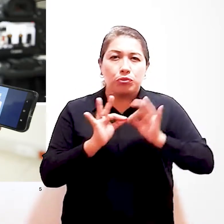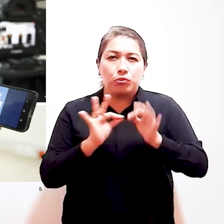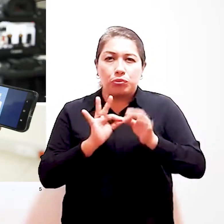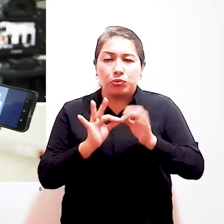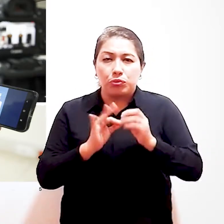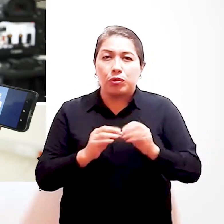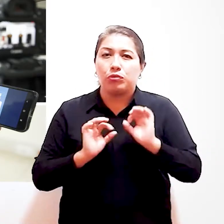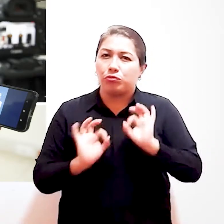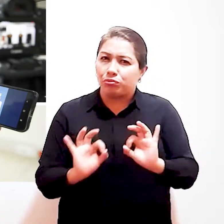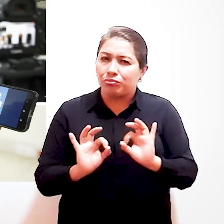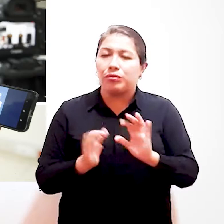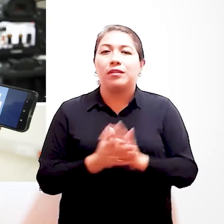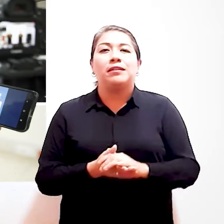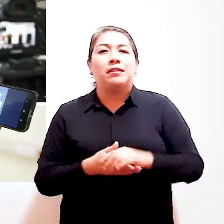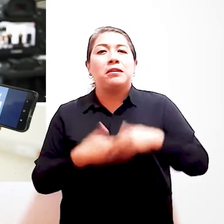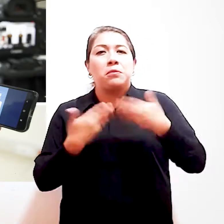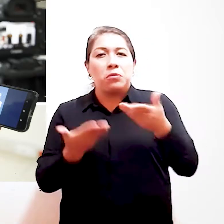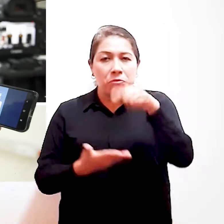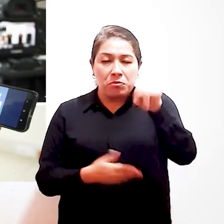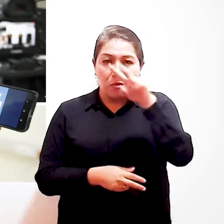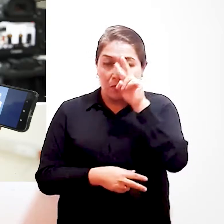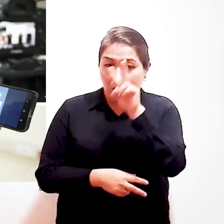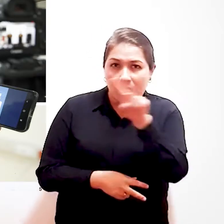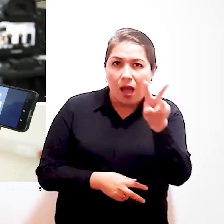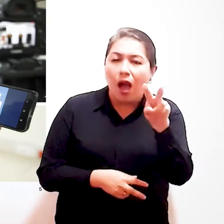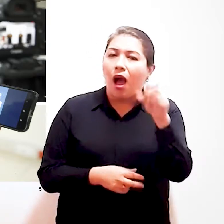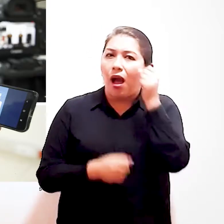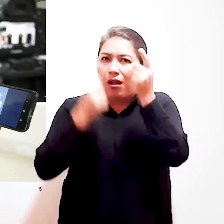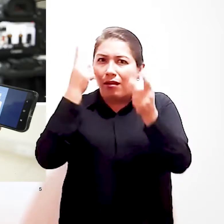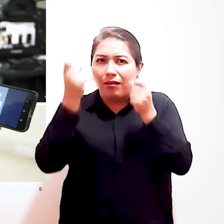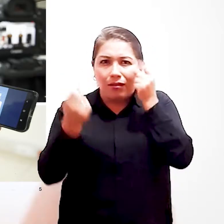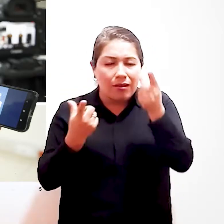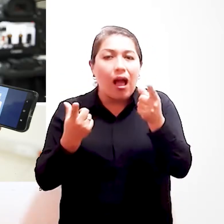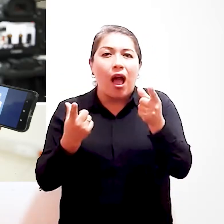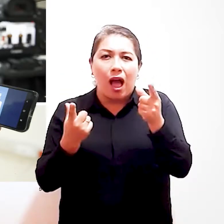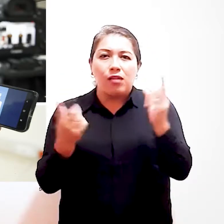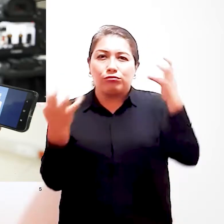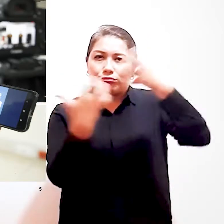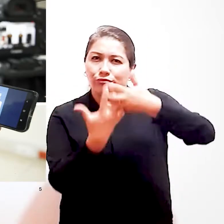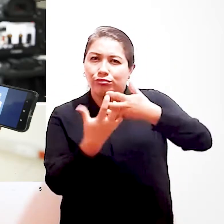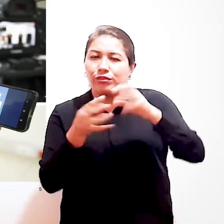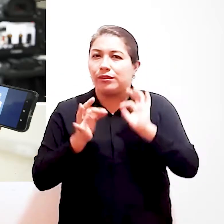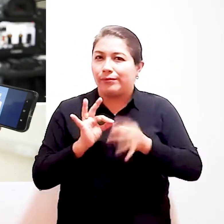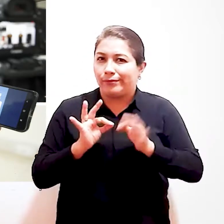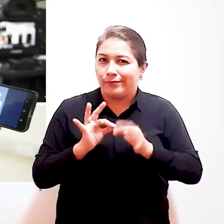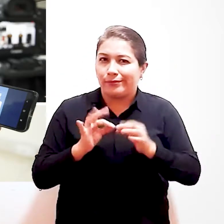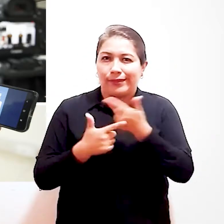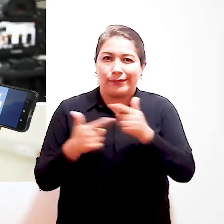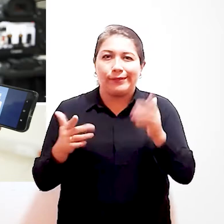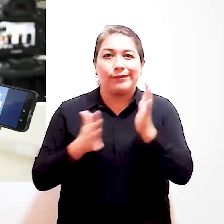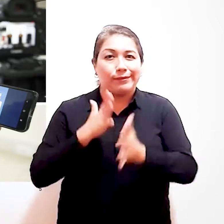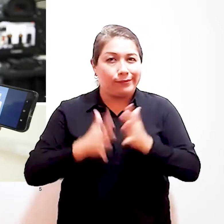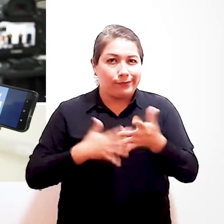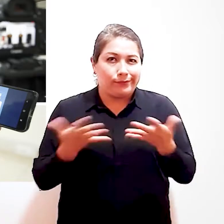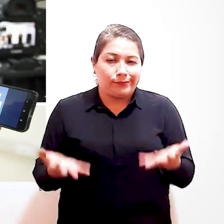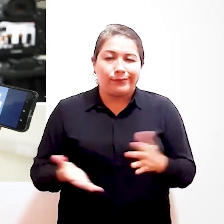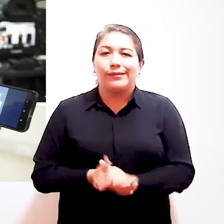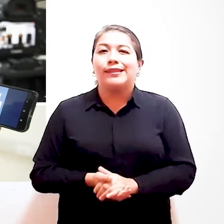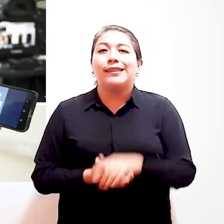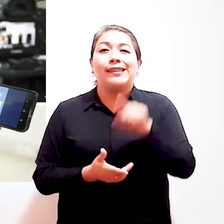finalmente se realice la edición audiovisual correspondiente, dando mayor apertura a la interpretación de lengua de señas.